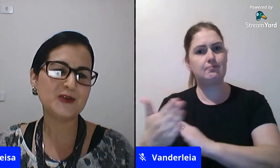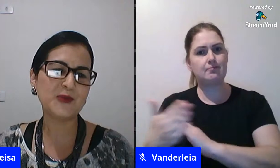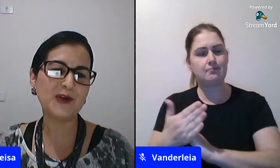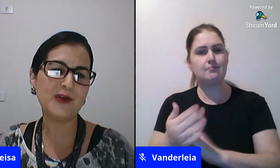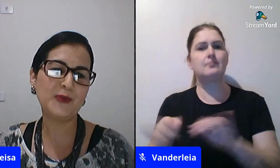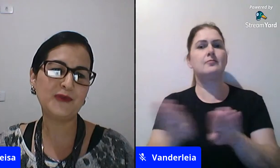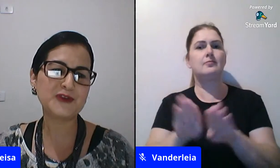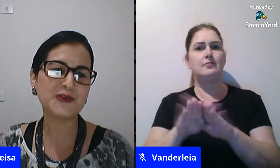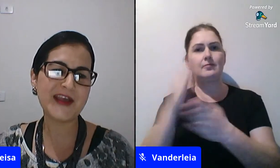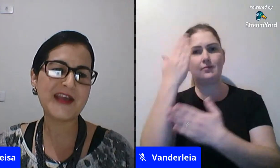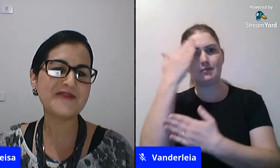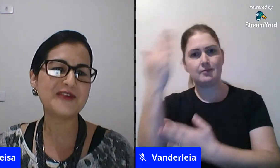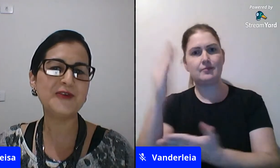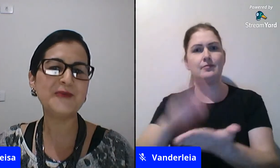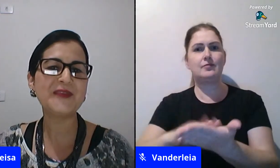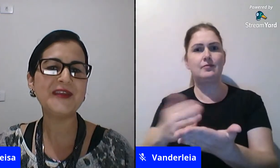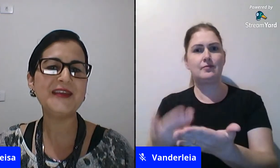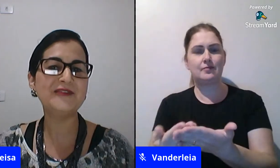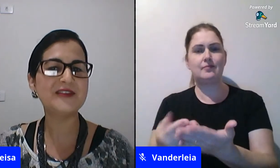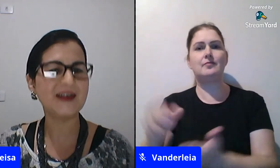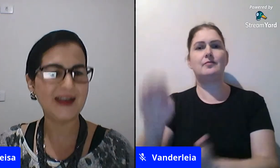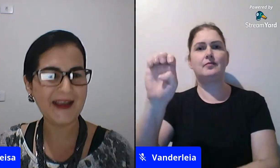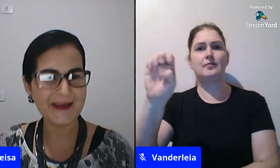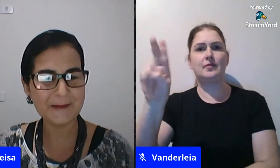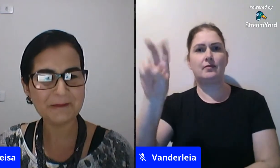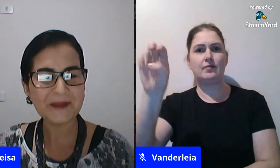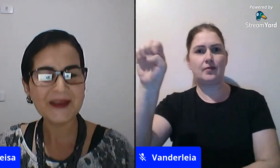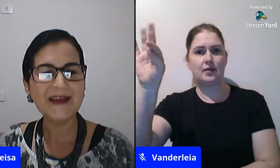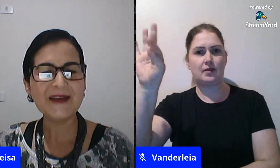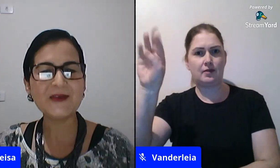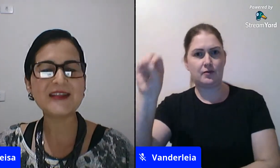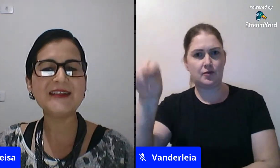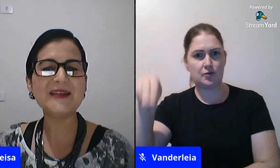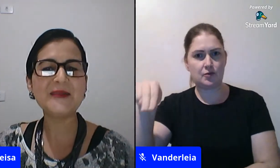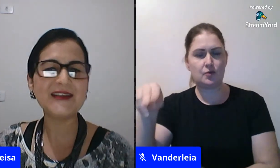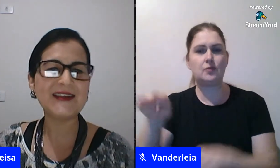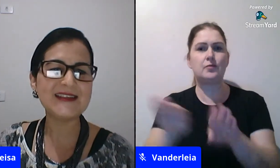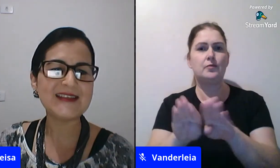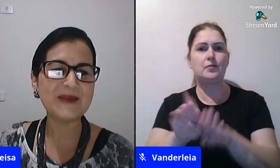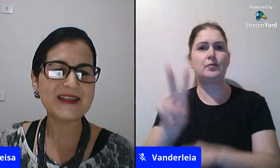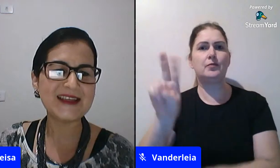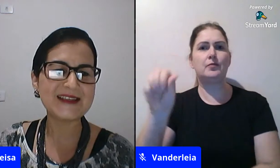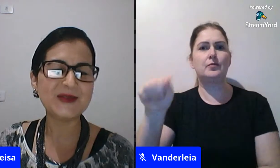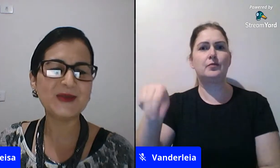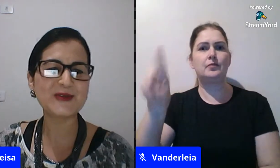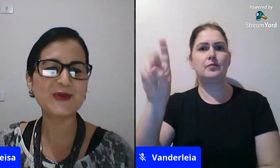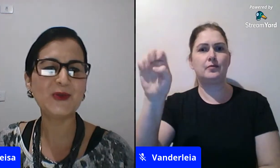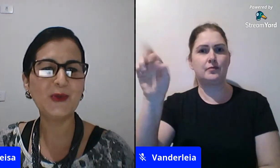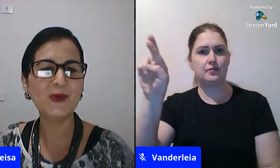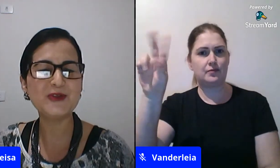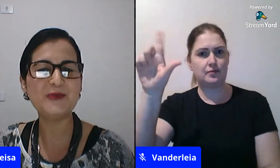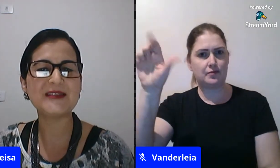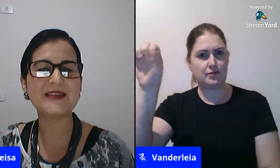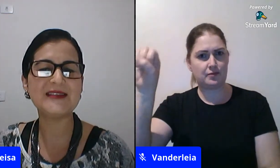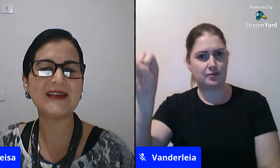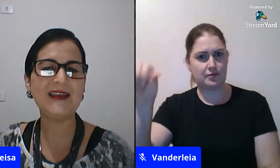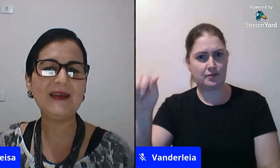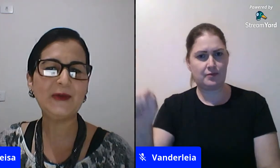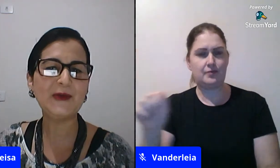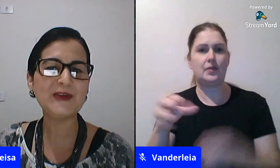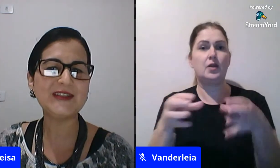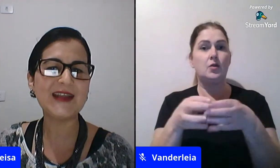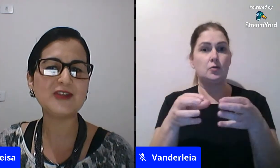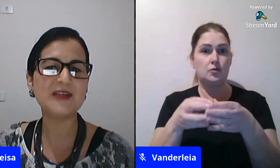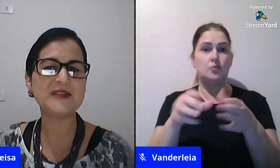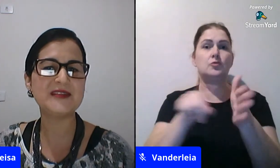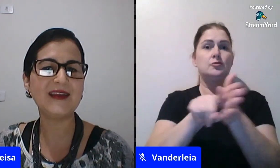nossa, e aos intérpretes, né, o professor Everton e a Wanderleia. Gostaria também de